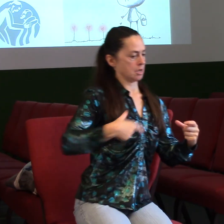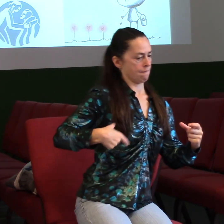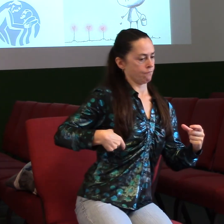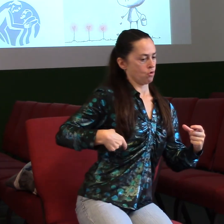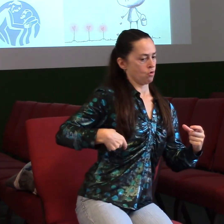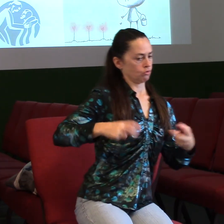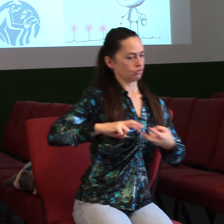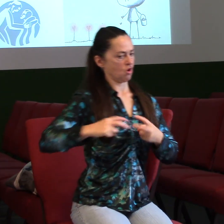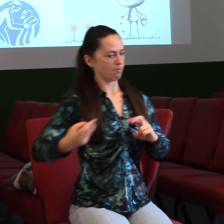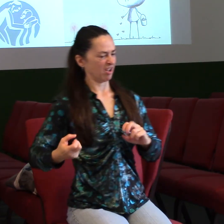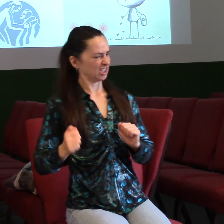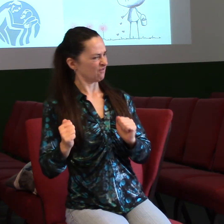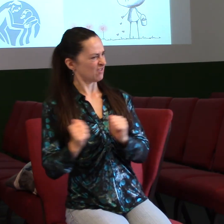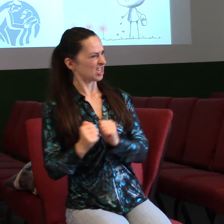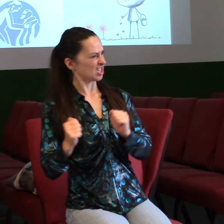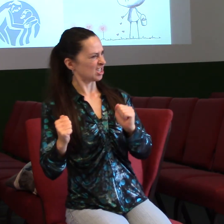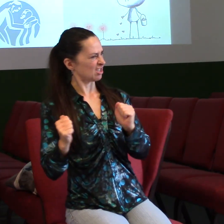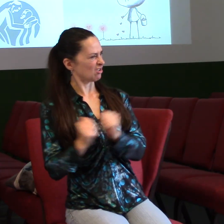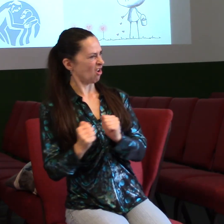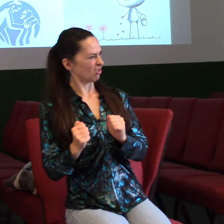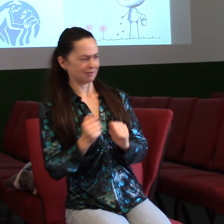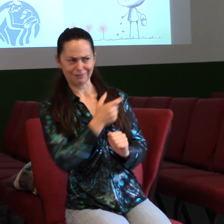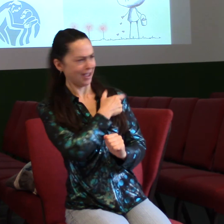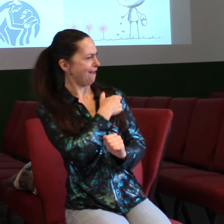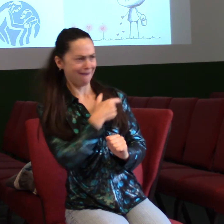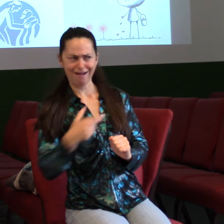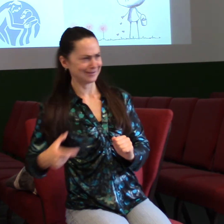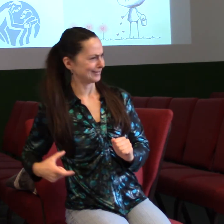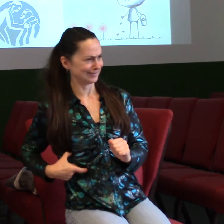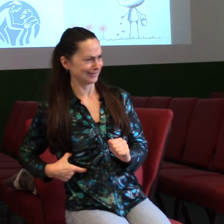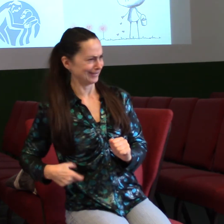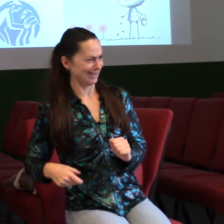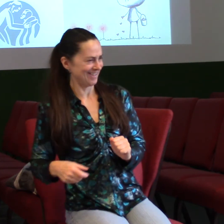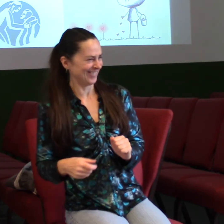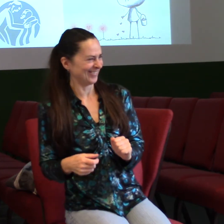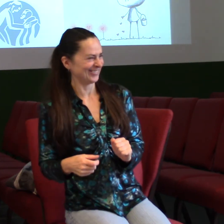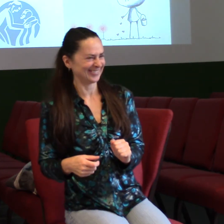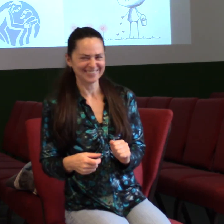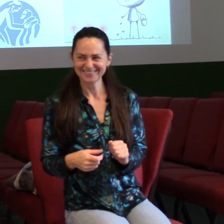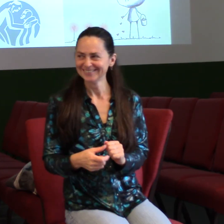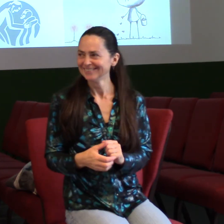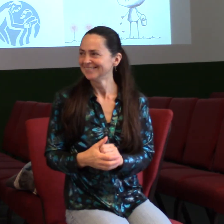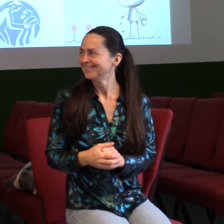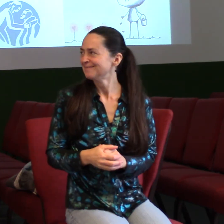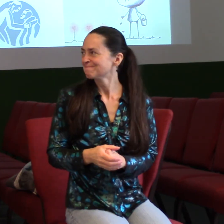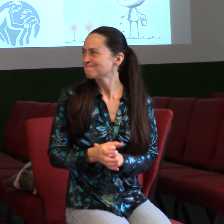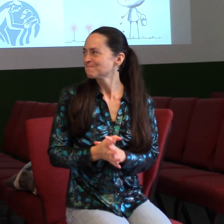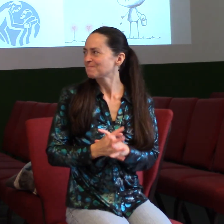Tvrdý? Nelaskaví, Já už neděkuju, že jsi mi pomohl v myšlenkovém procesu.